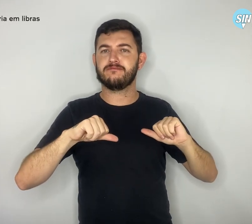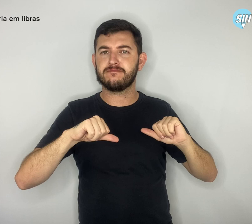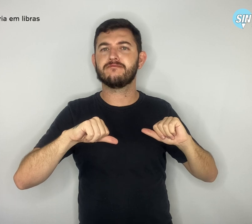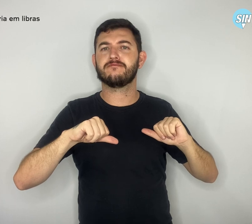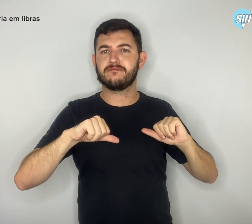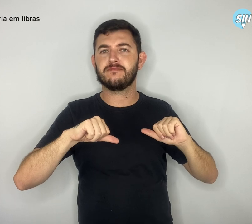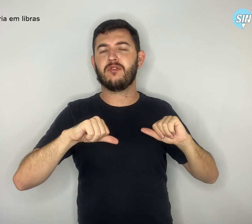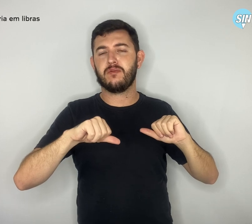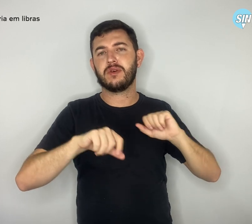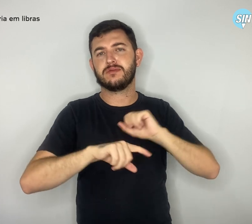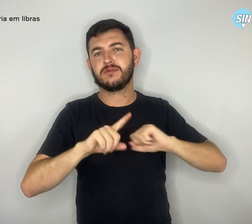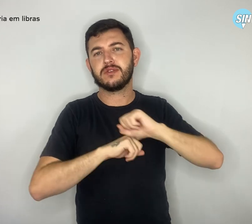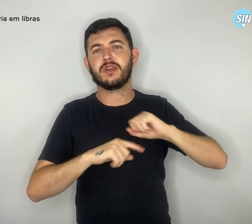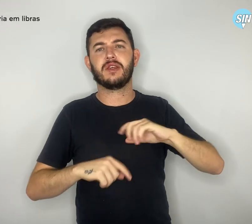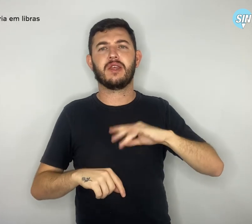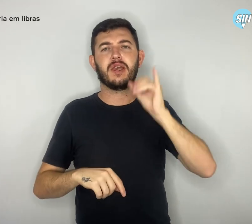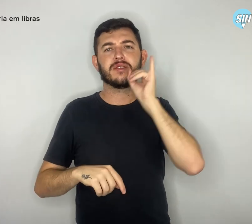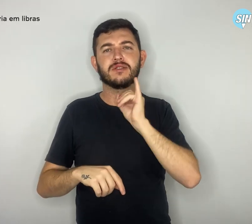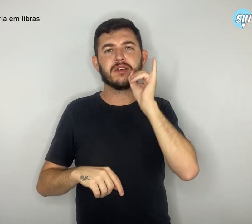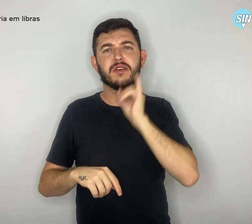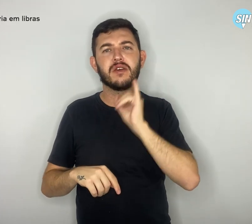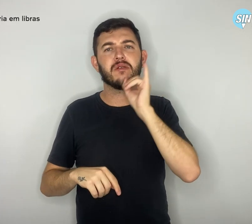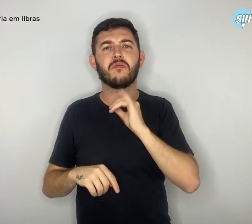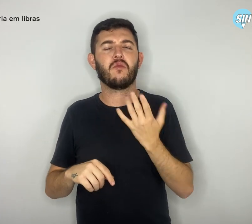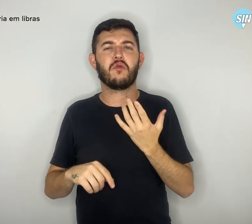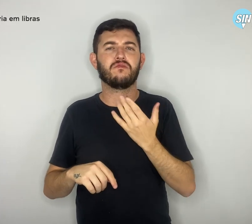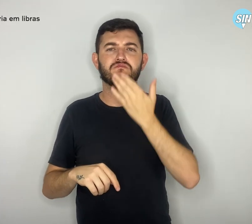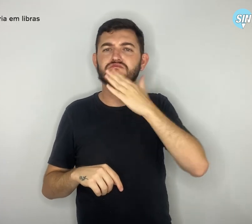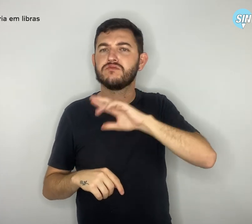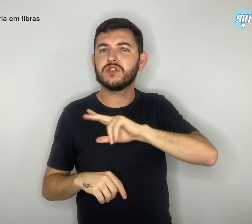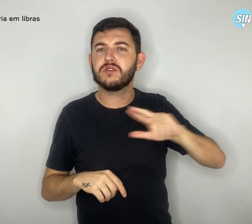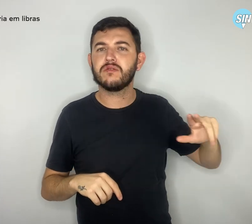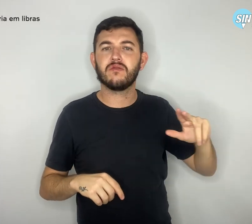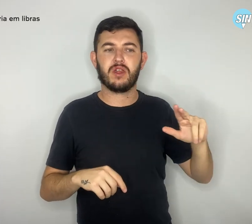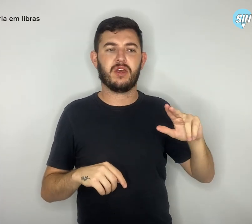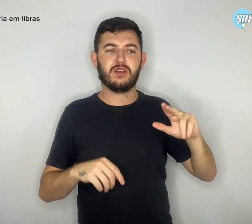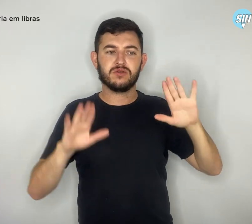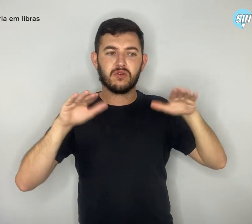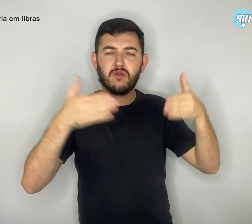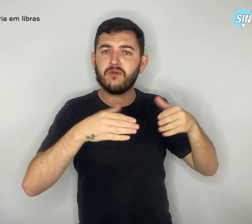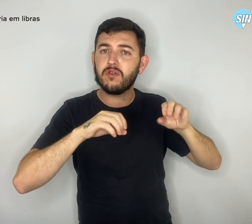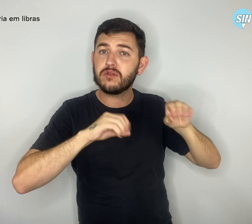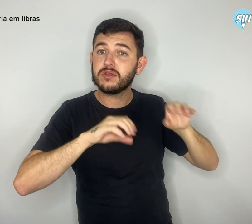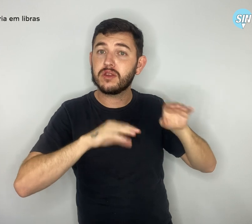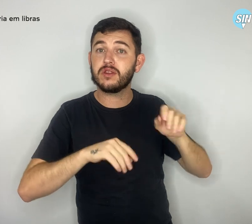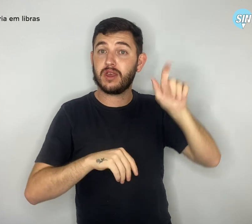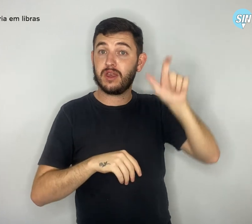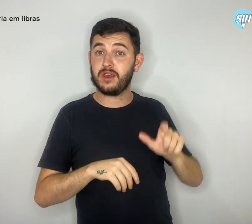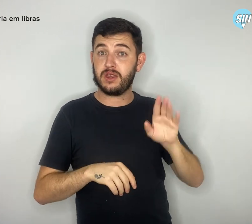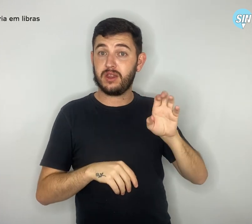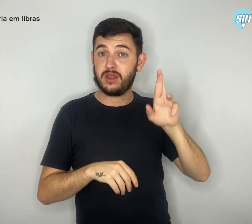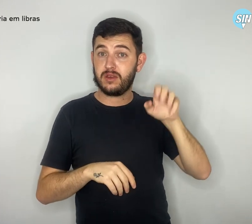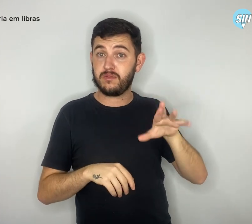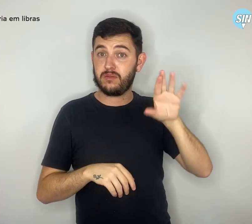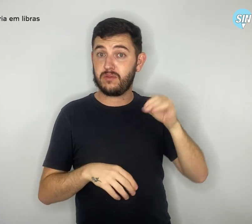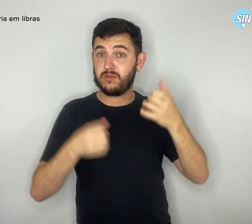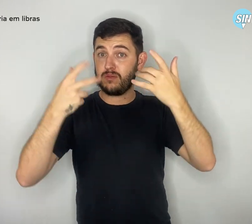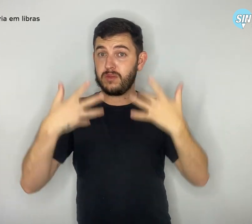como fazer isso através da educação. Ele afirma que há muitos jovens que se